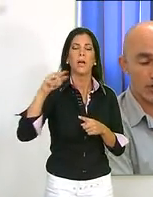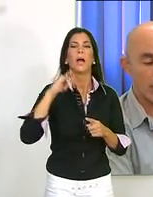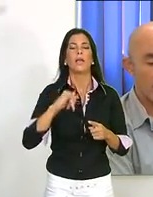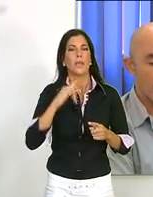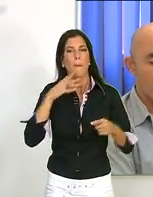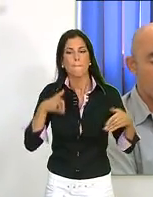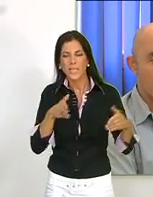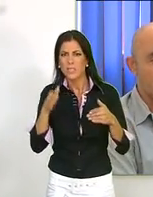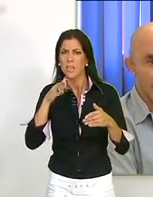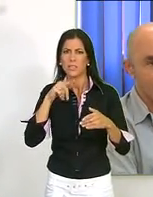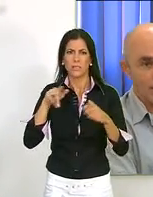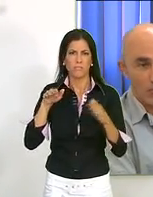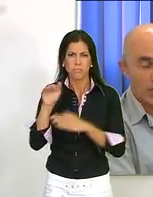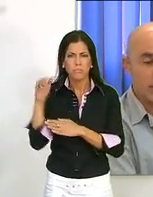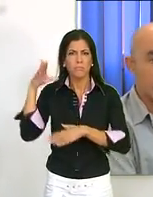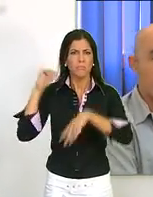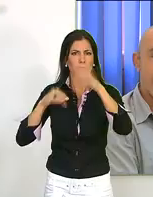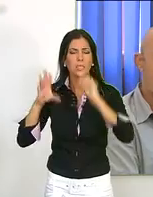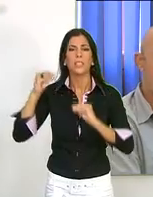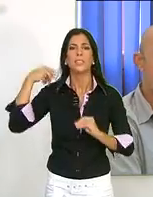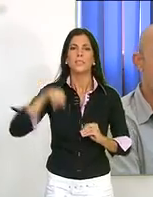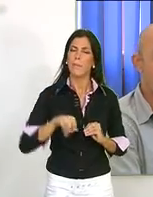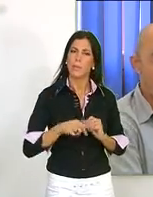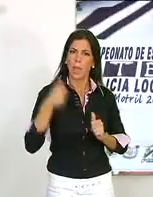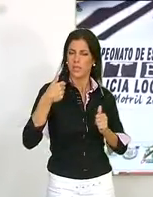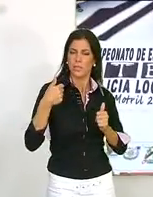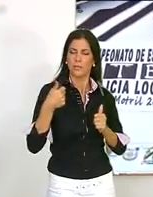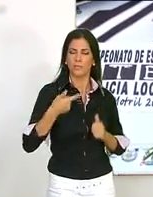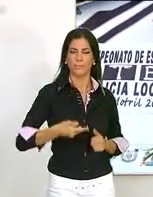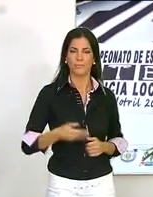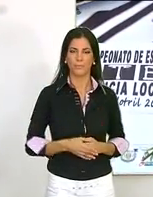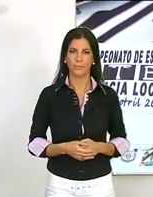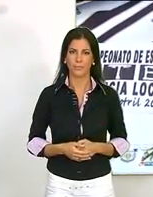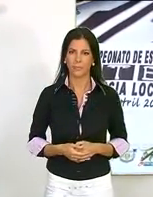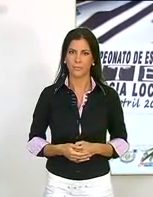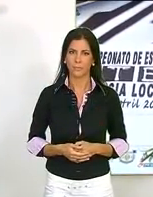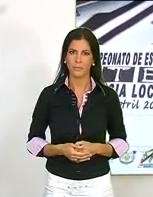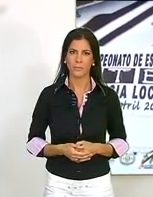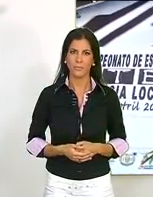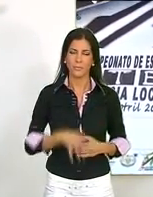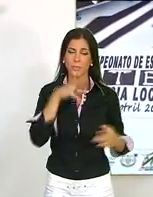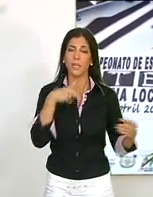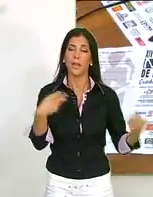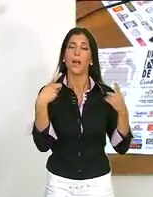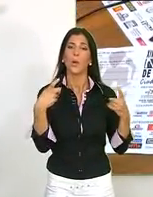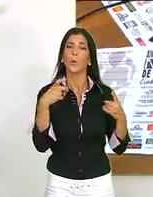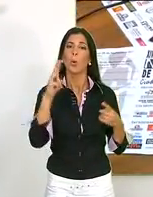95% del circuito abarcará pistas forestales, veredas y trialeras técnicas.